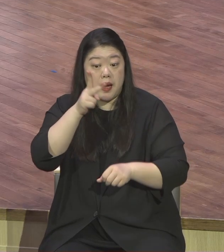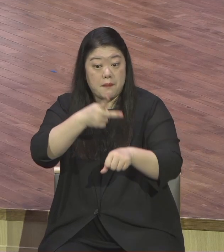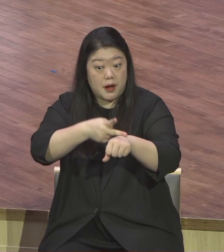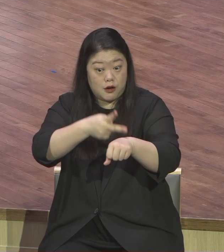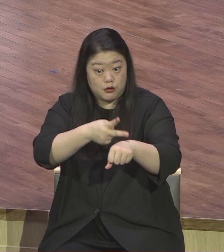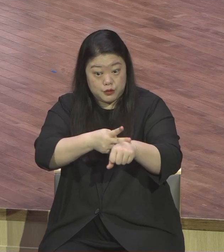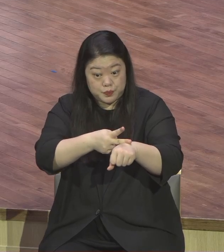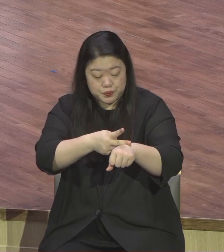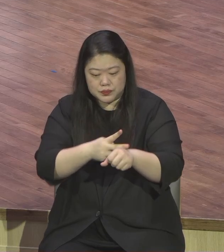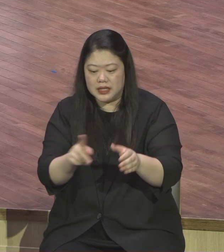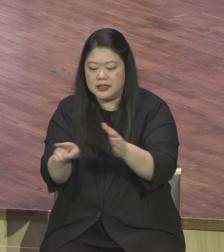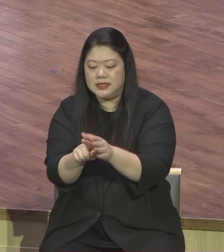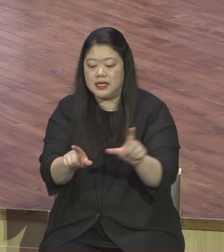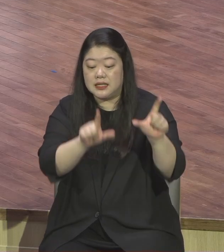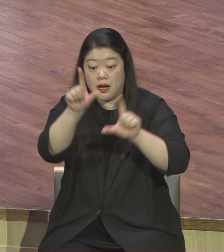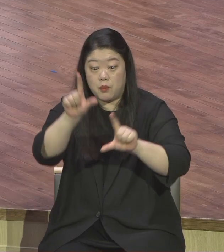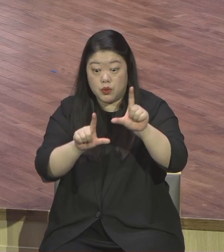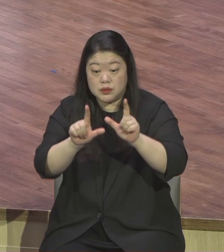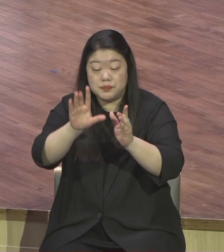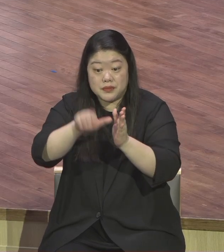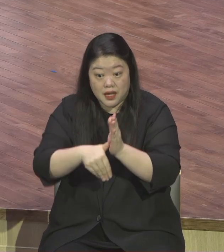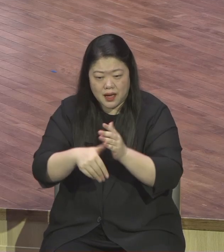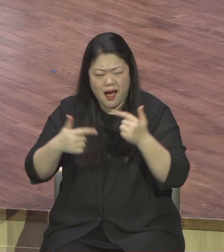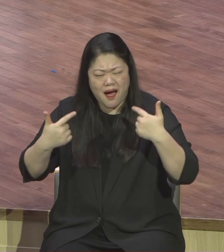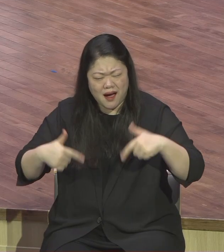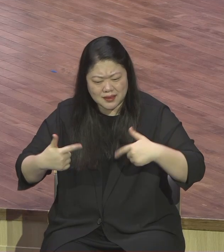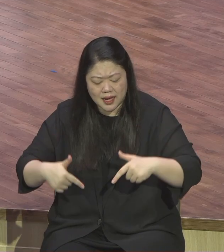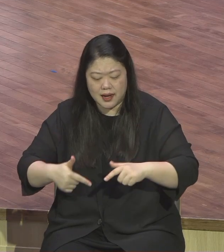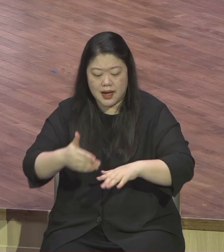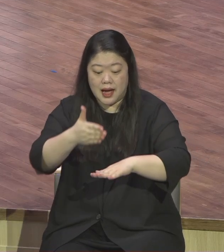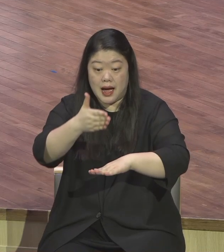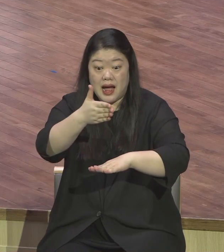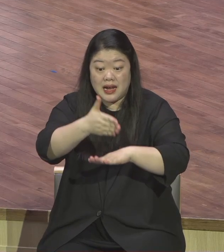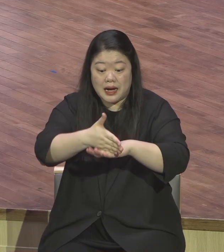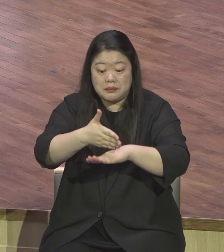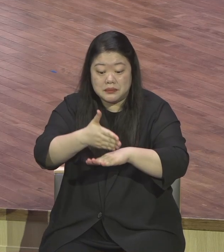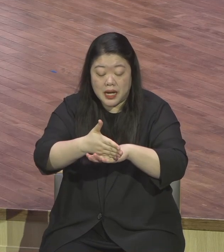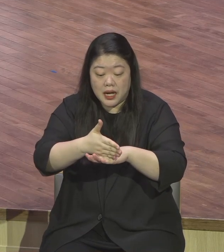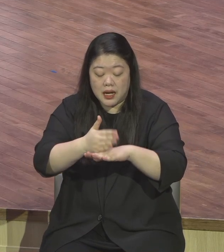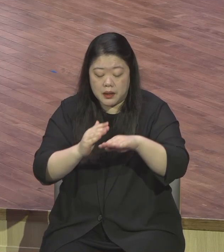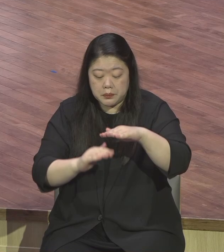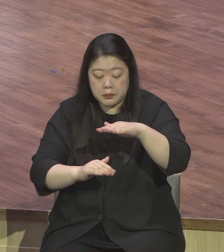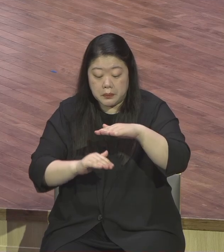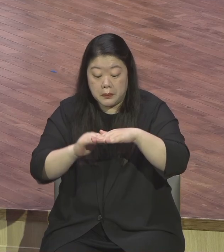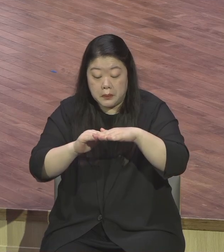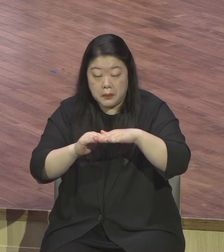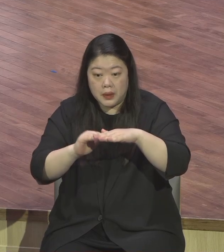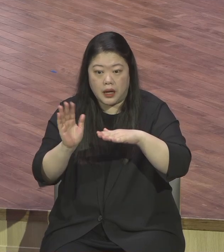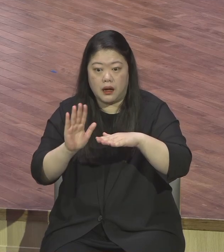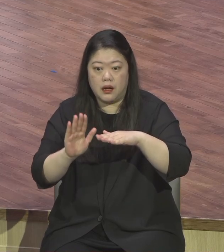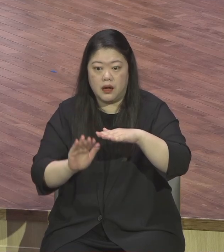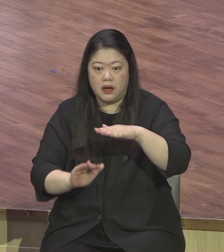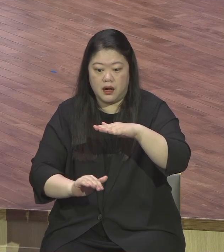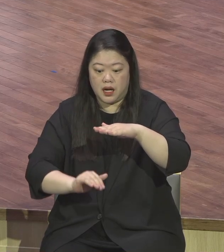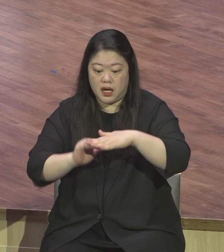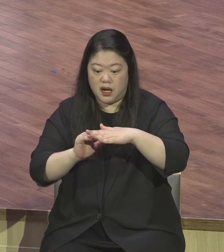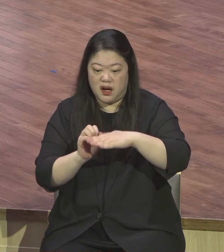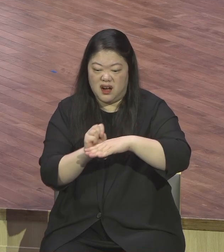그 마지막에 감사함이 뭐요 넘치게 하라 그래요 넘치게 하라 그렇게 표현하고 있어요 우리가